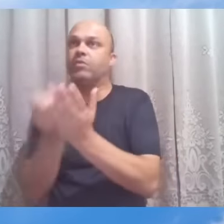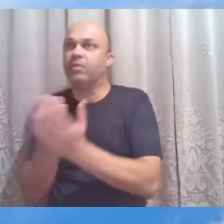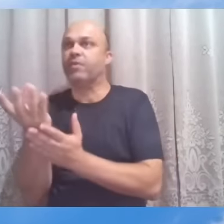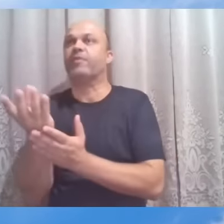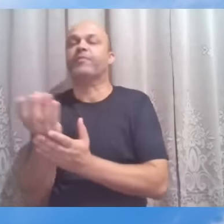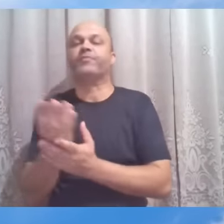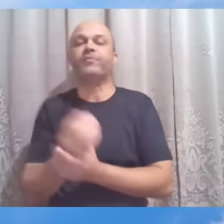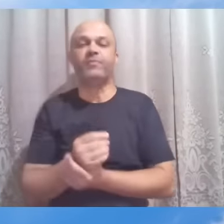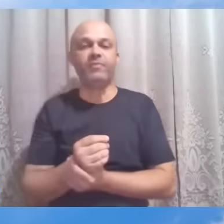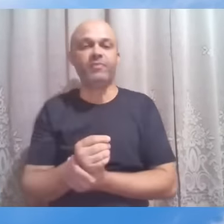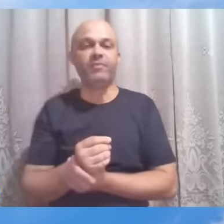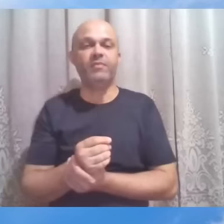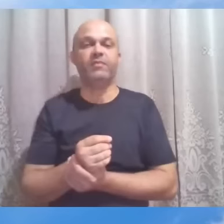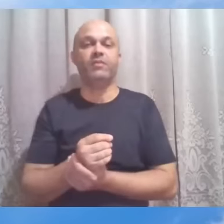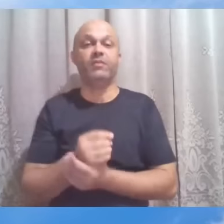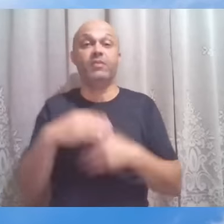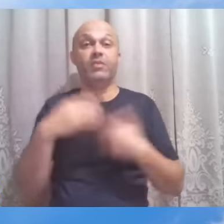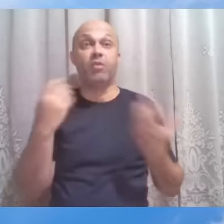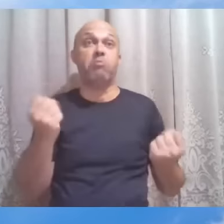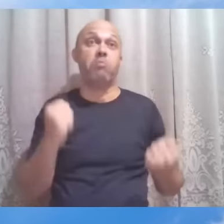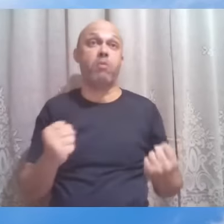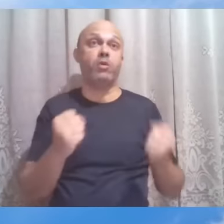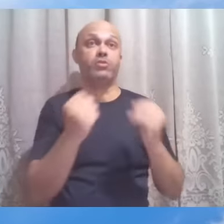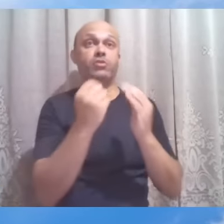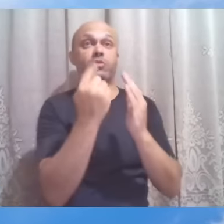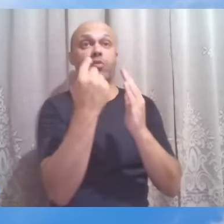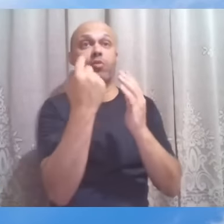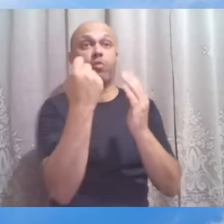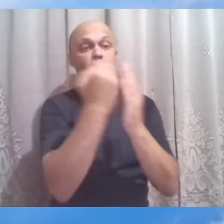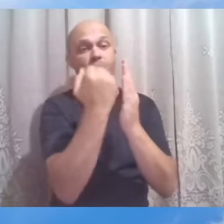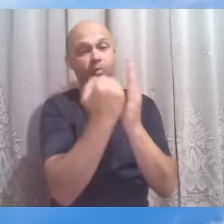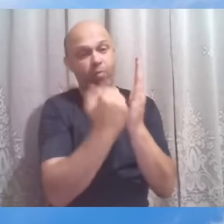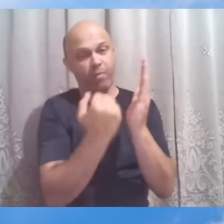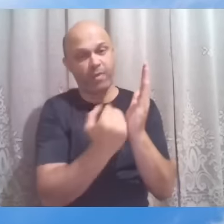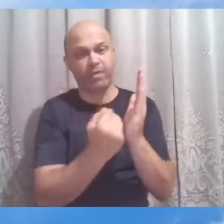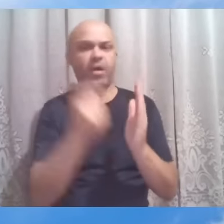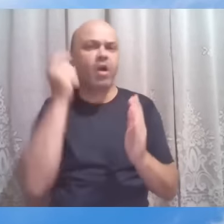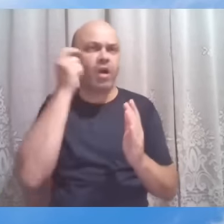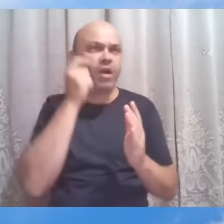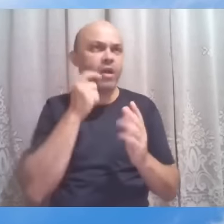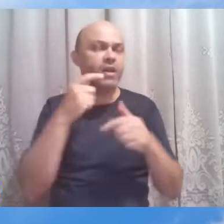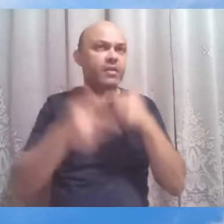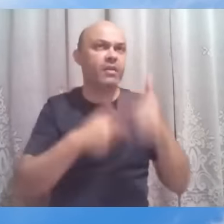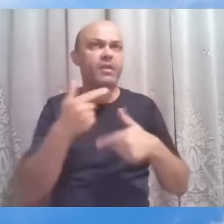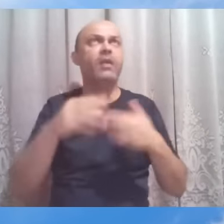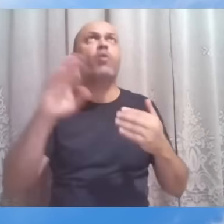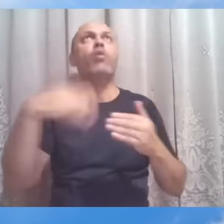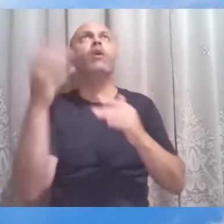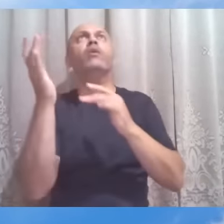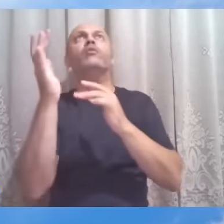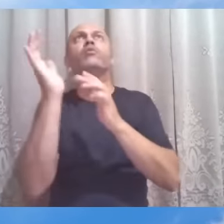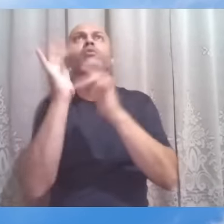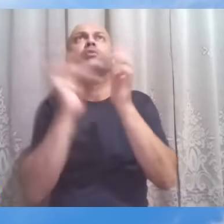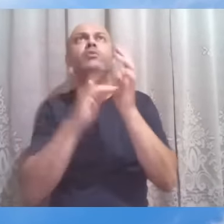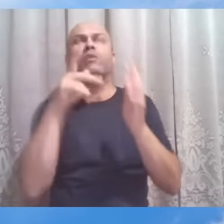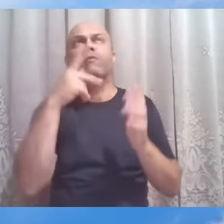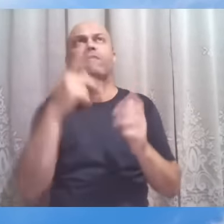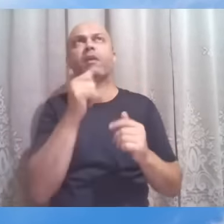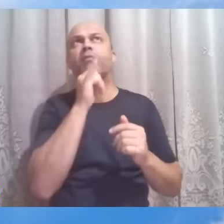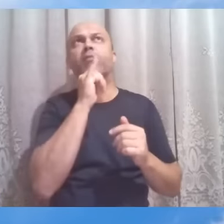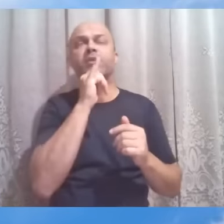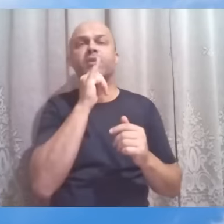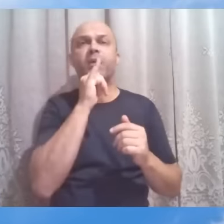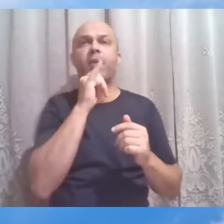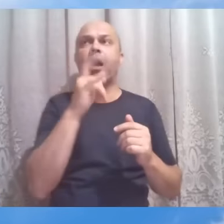Então, gente poderia aqui enumerar as que Kardec lá trabalha, quando o mestre, por exemplo, fala sobre deixar pai e